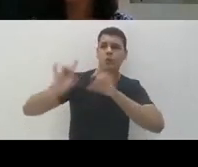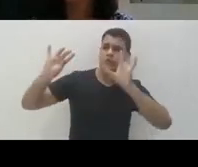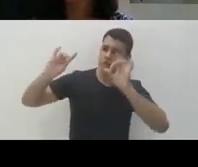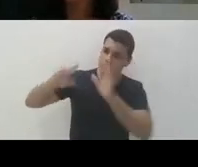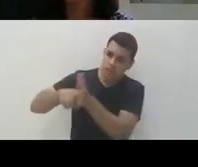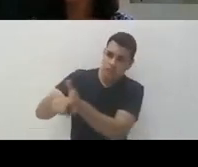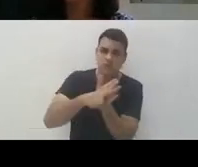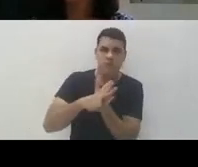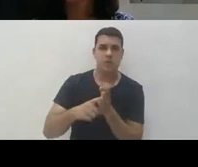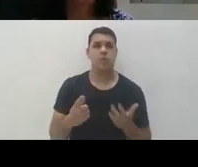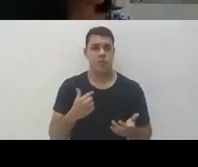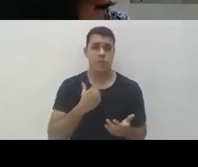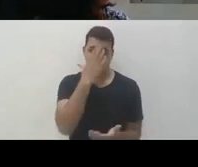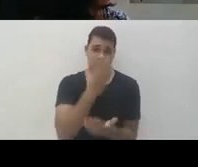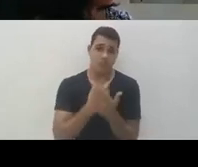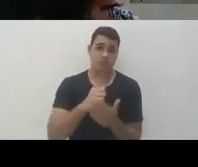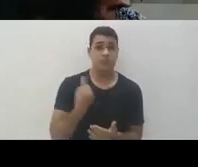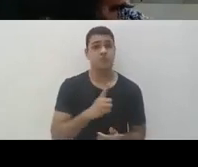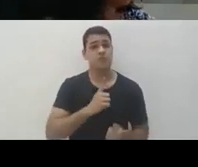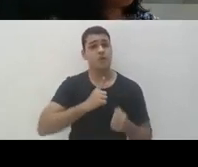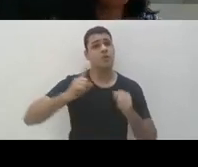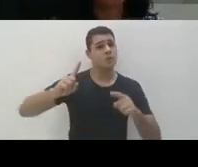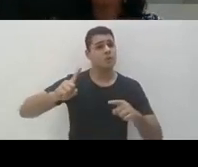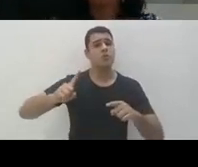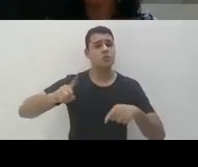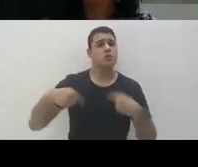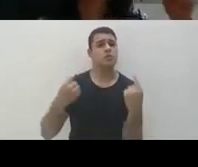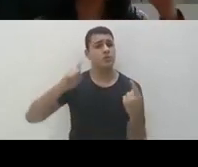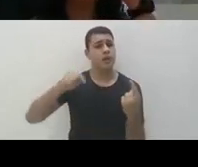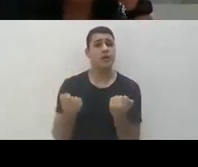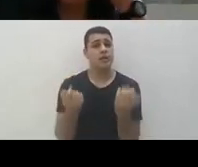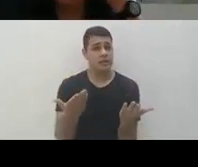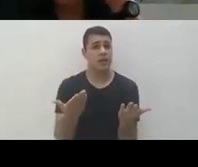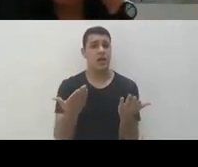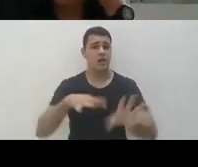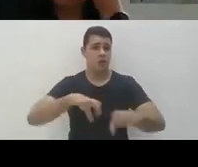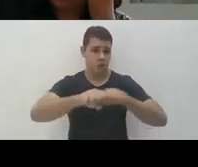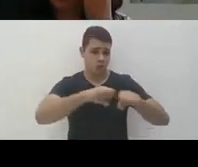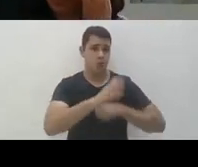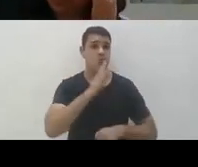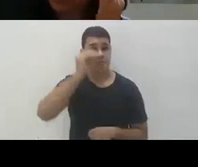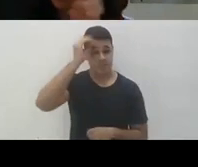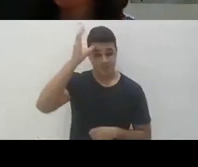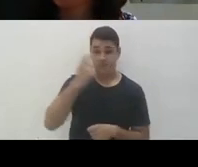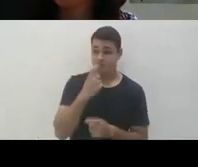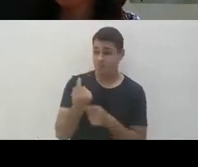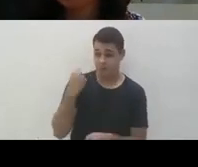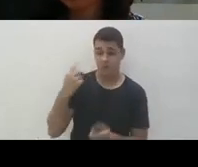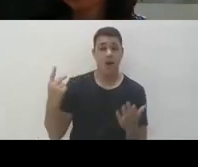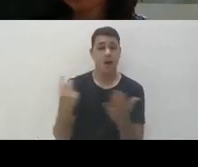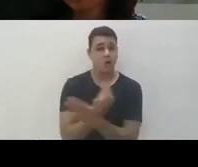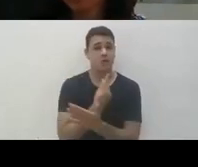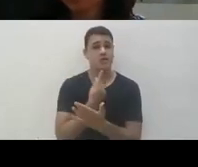desafio enorme de oferecer conhecimentos, nós tivemos agora um curso online para nossos